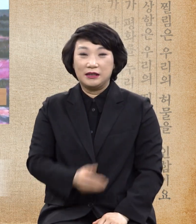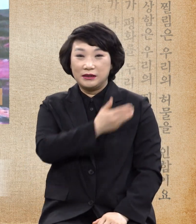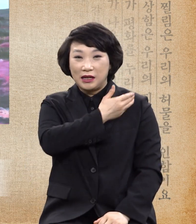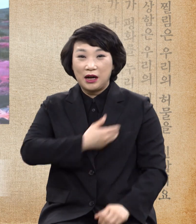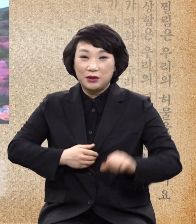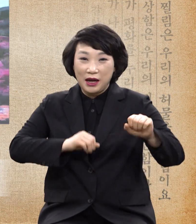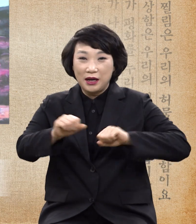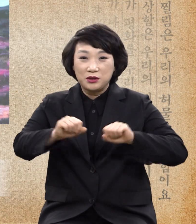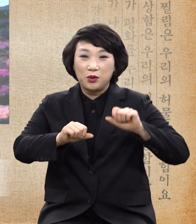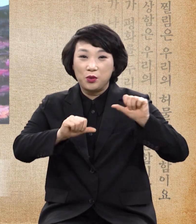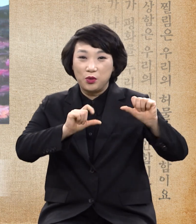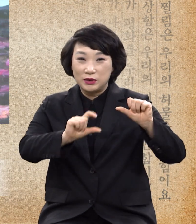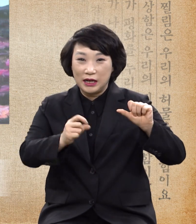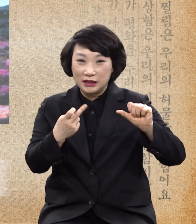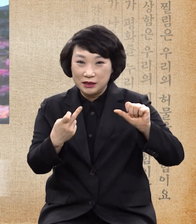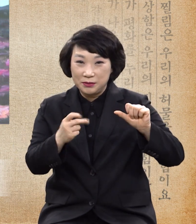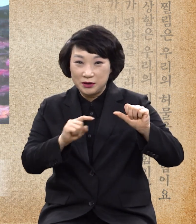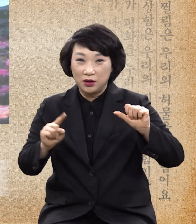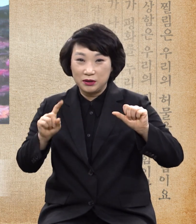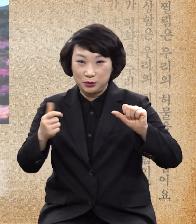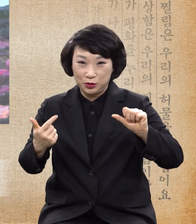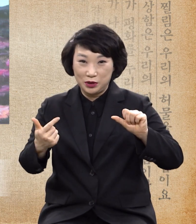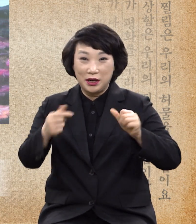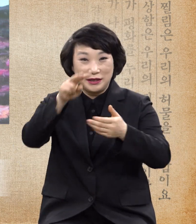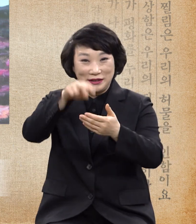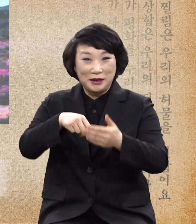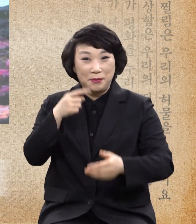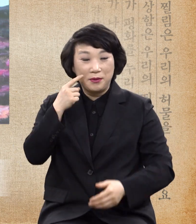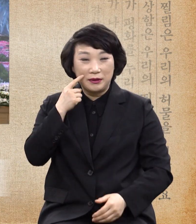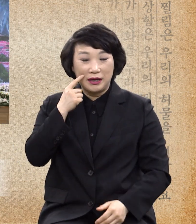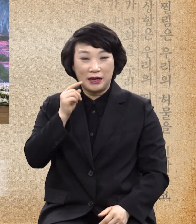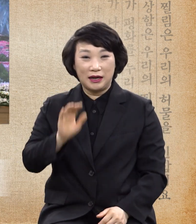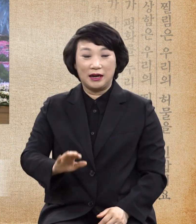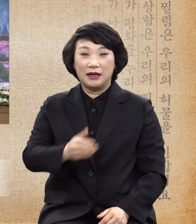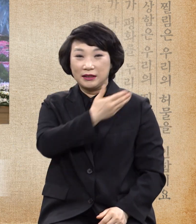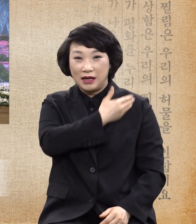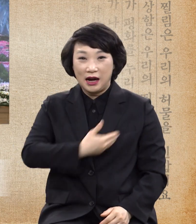5장 12절로 16절까지 읽어보세요 사도들의 손으로